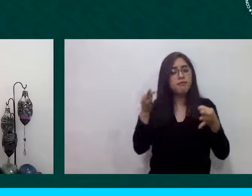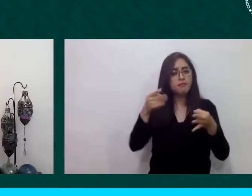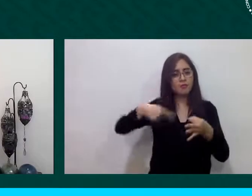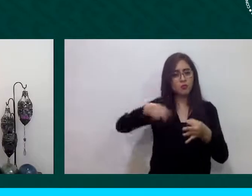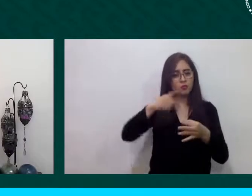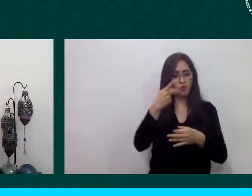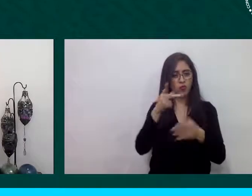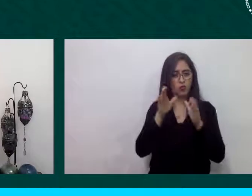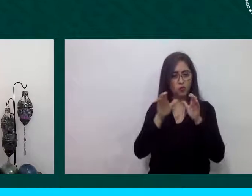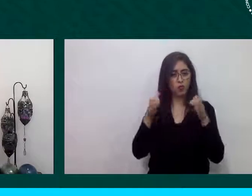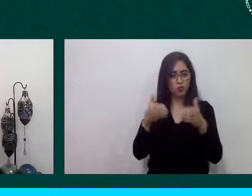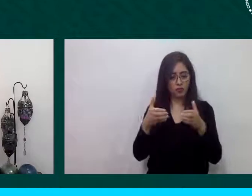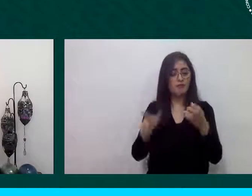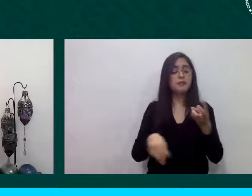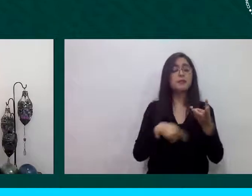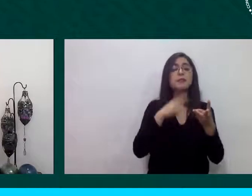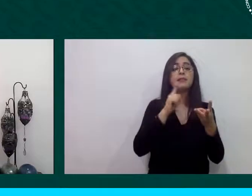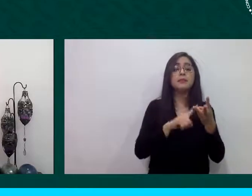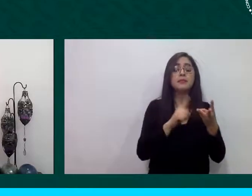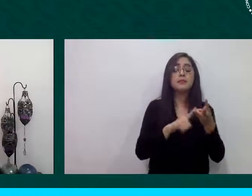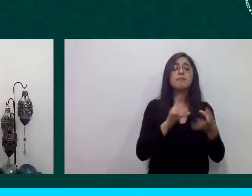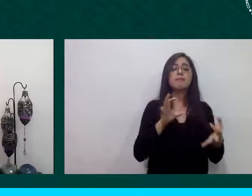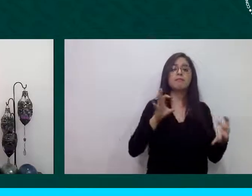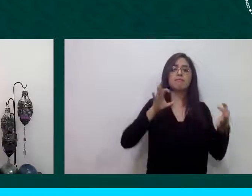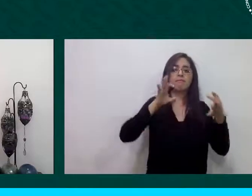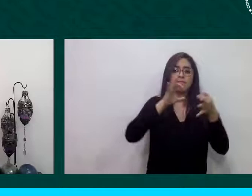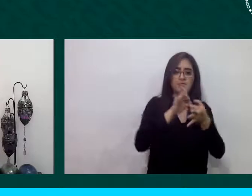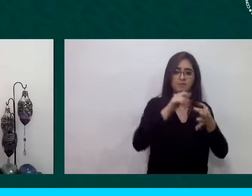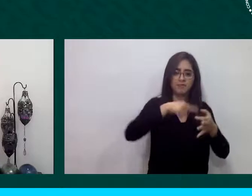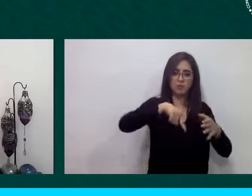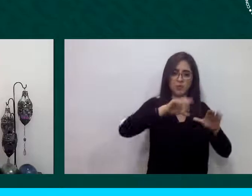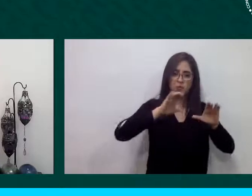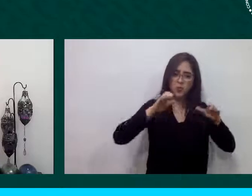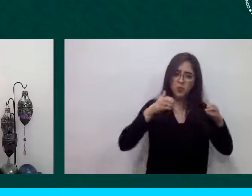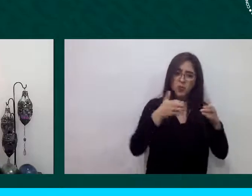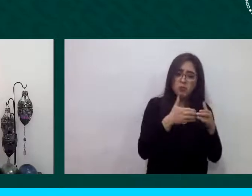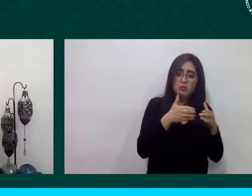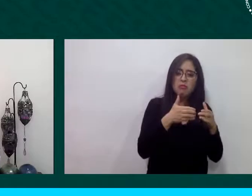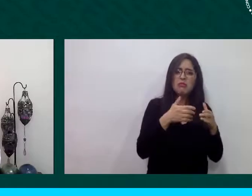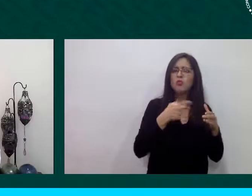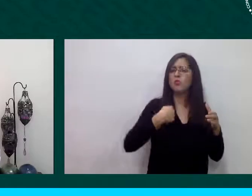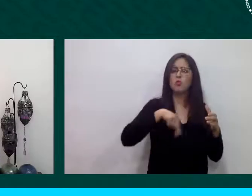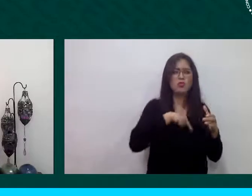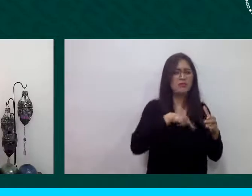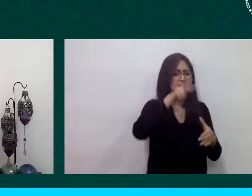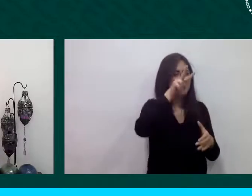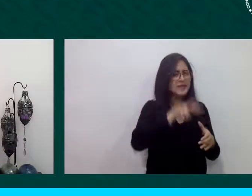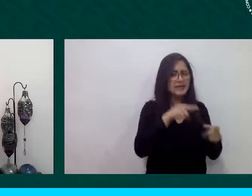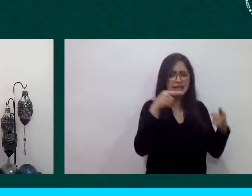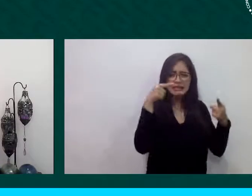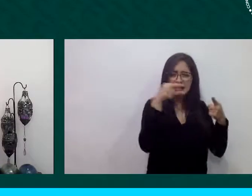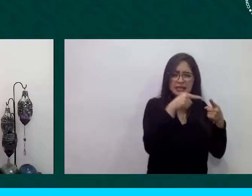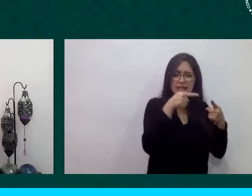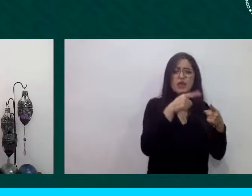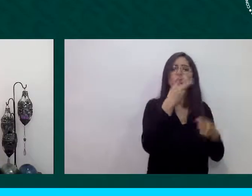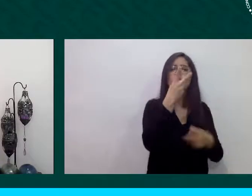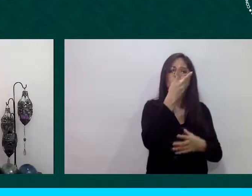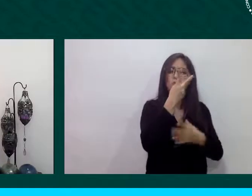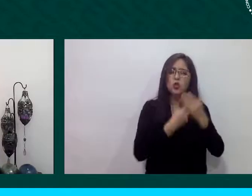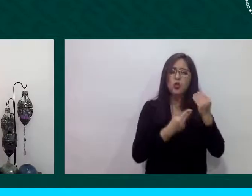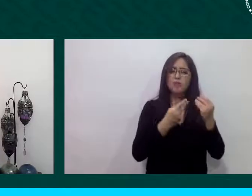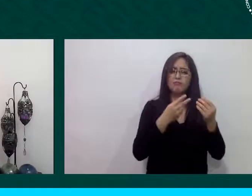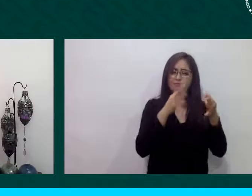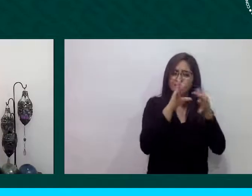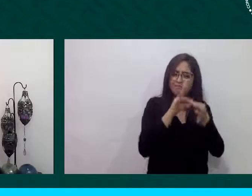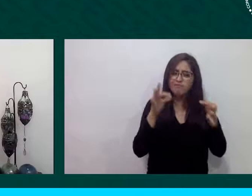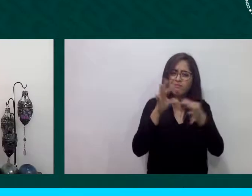en este punto hemos hecho mucho énfasis en una integración en doble vía hemos escuchado con mucho agrado a la licenciada Geraldina